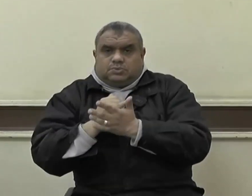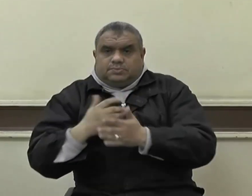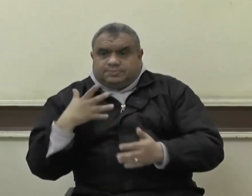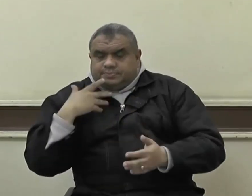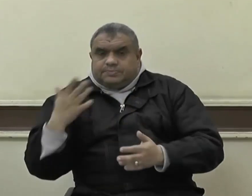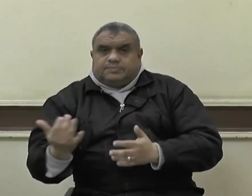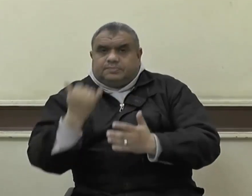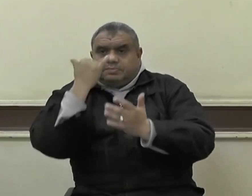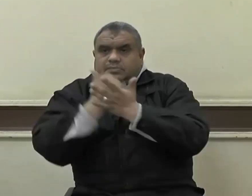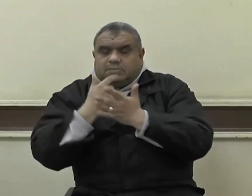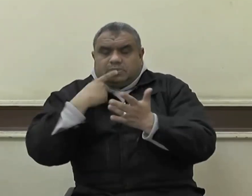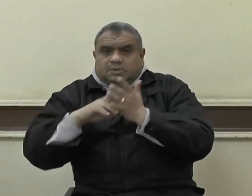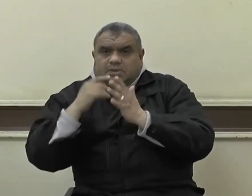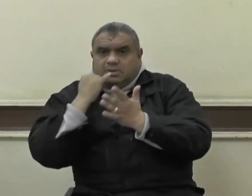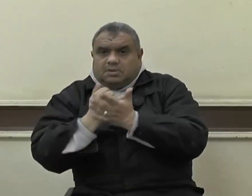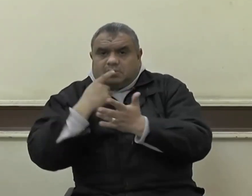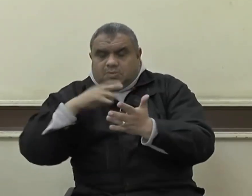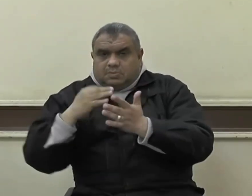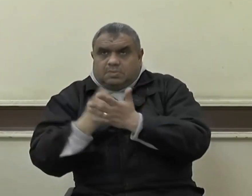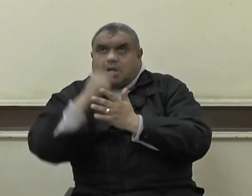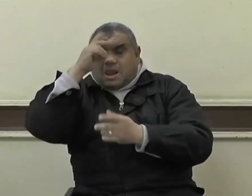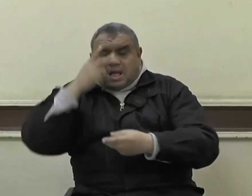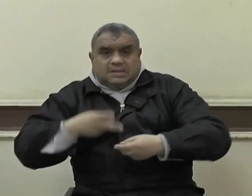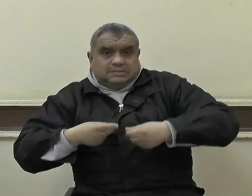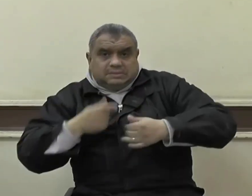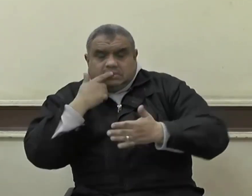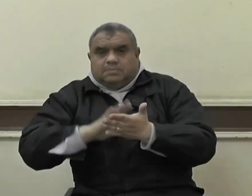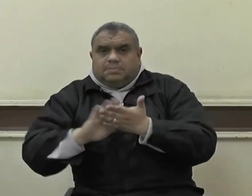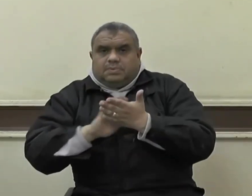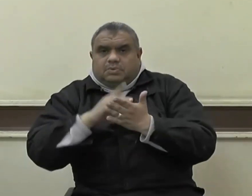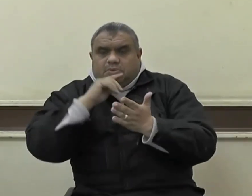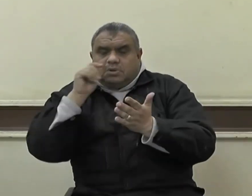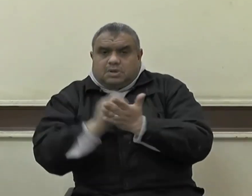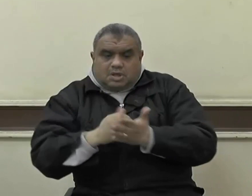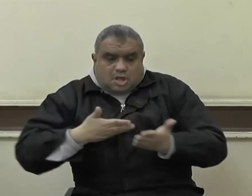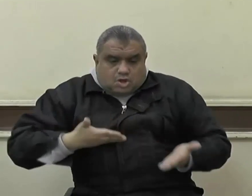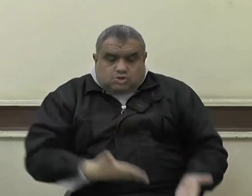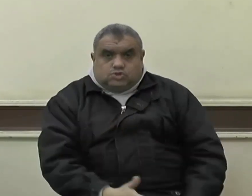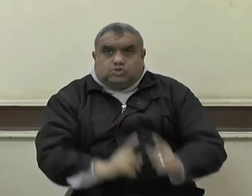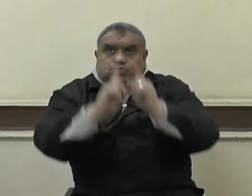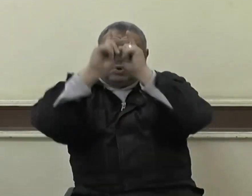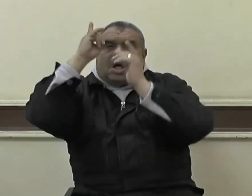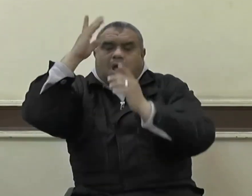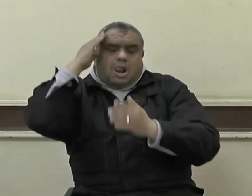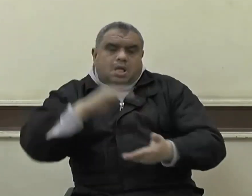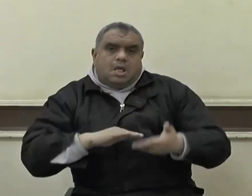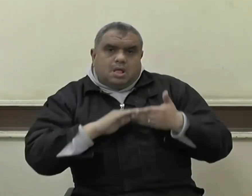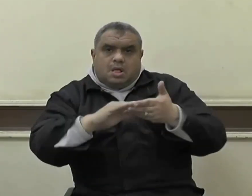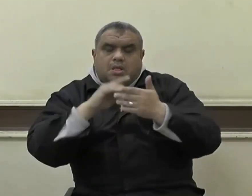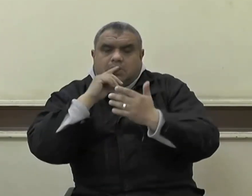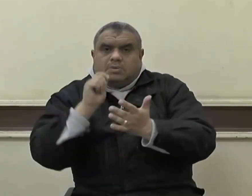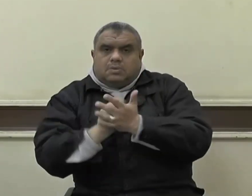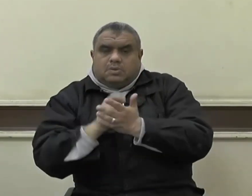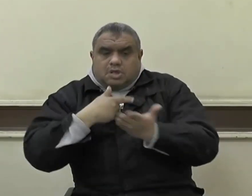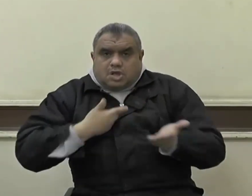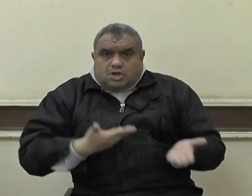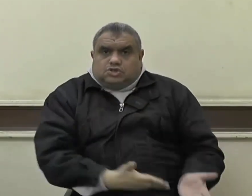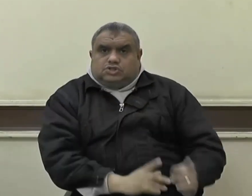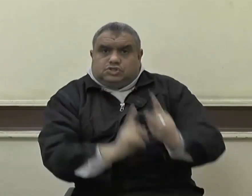يصعقهم قال هم شهداء الله ويكفي الشهداء منزلة قول رسول